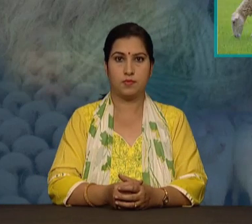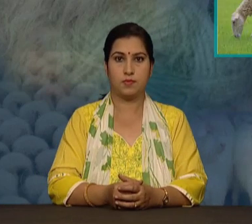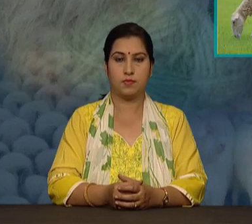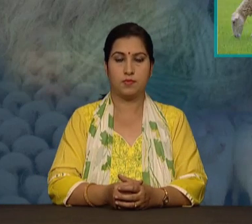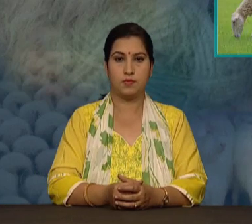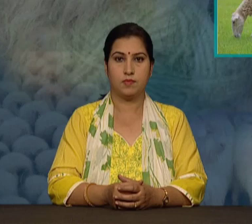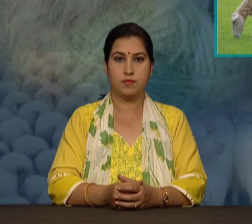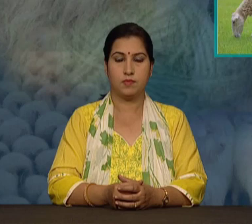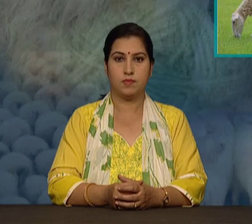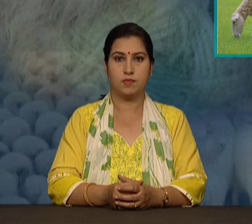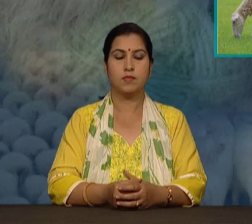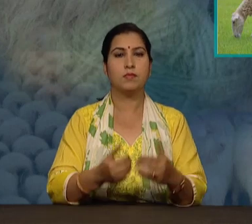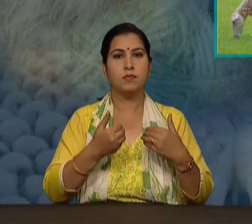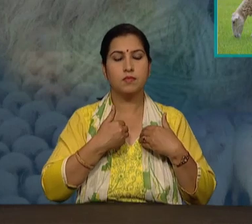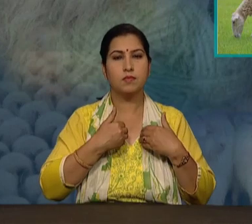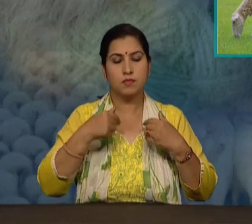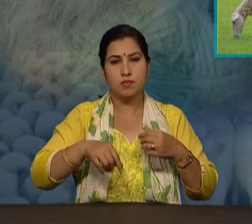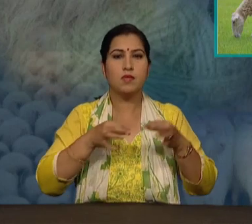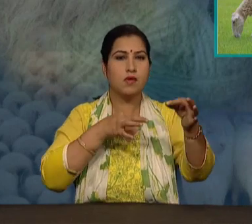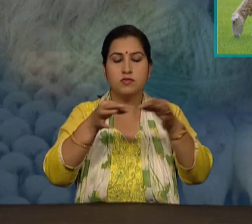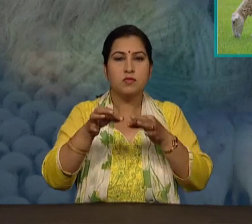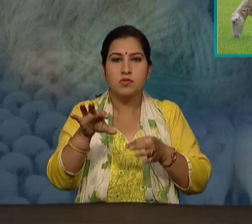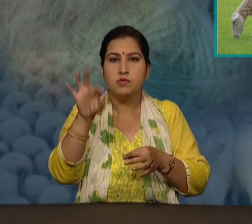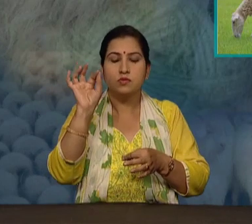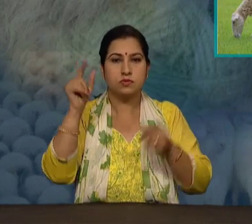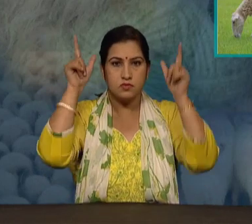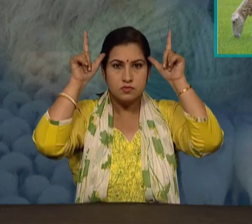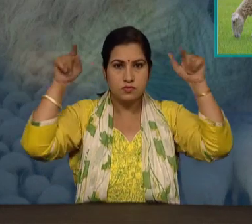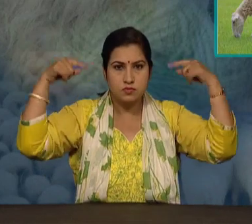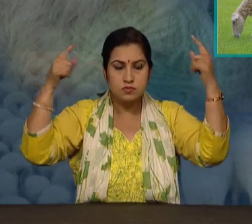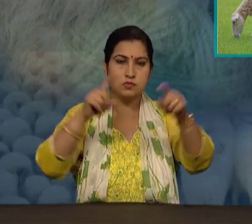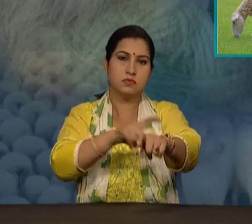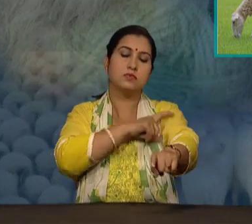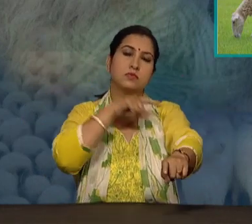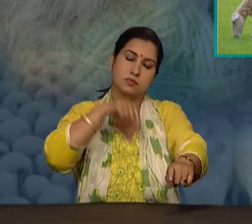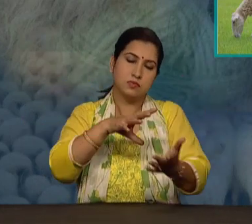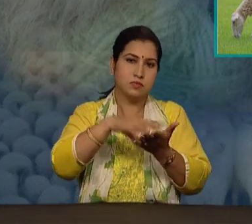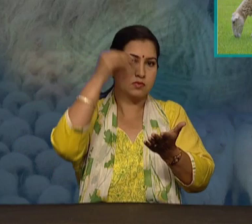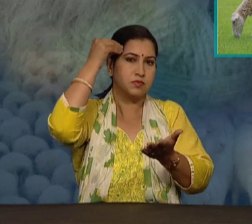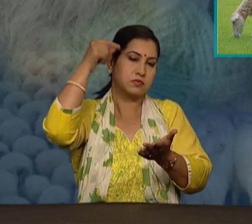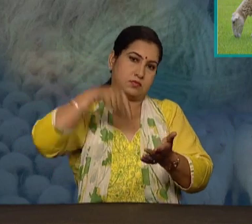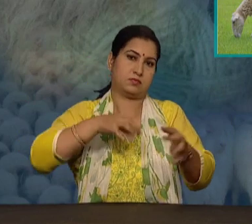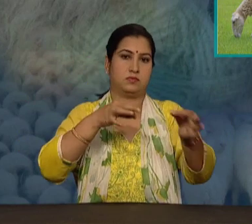हम भेड का उदाहरन लेकर इस प्रक्रिया को समझते हैं